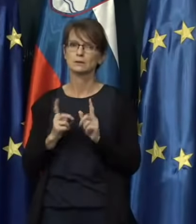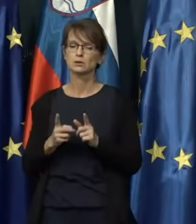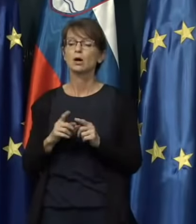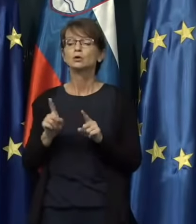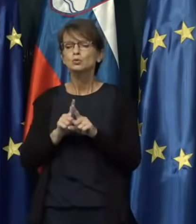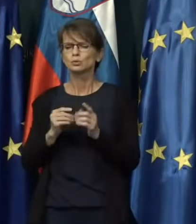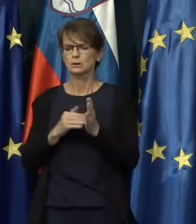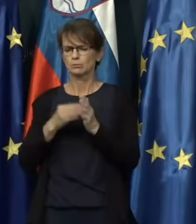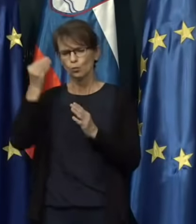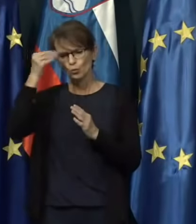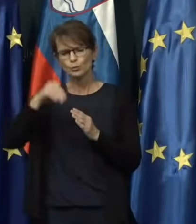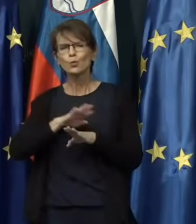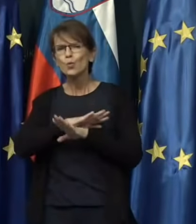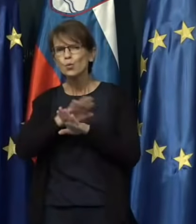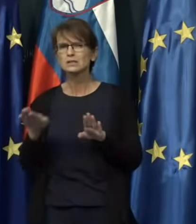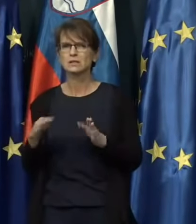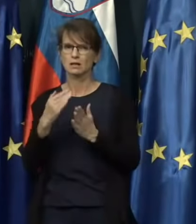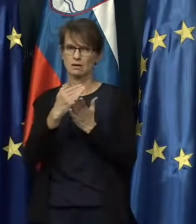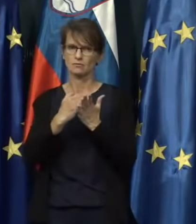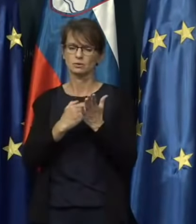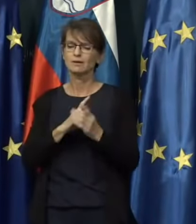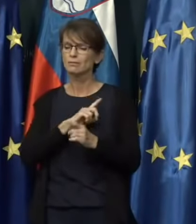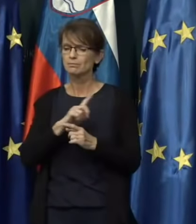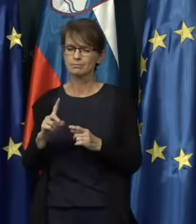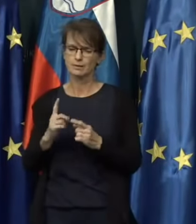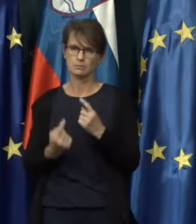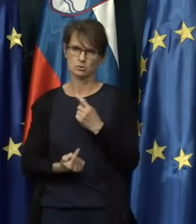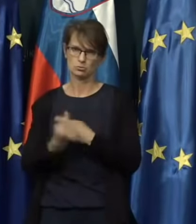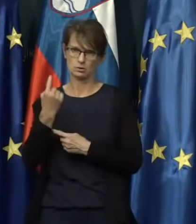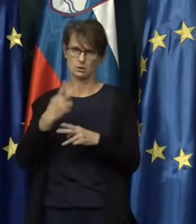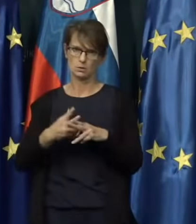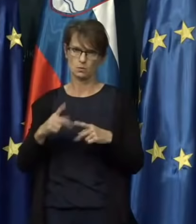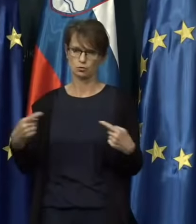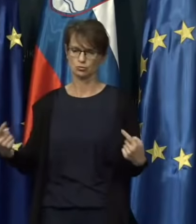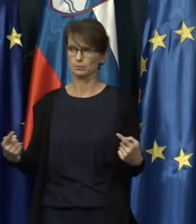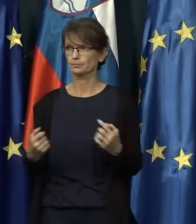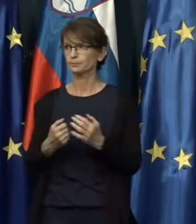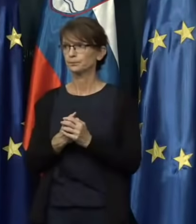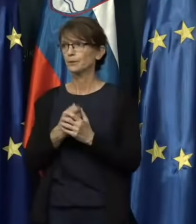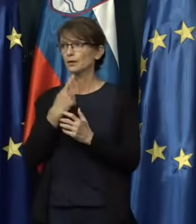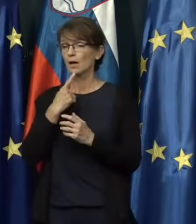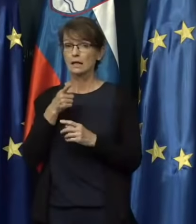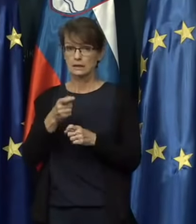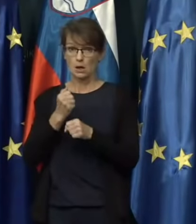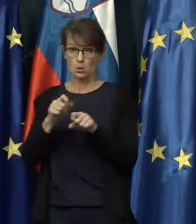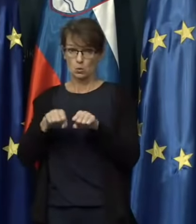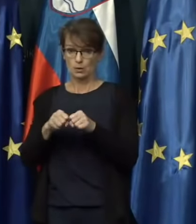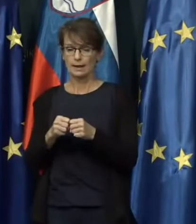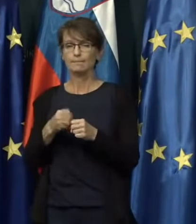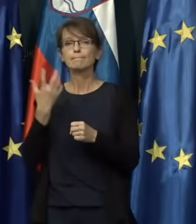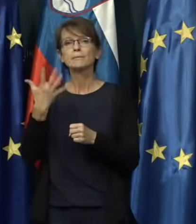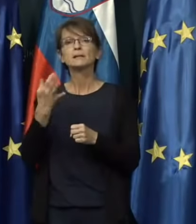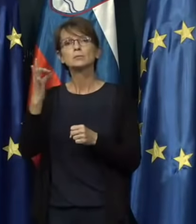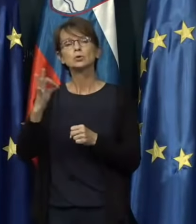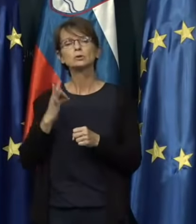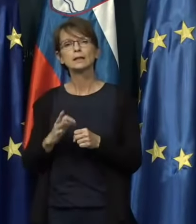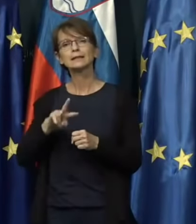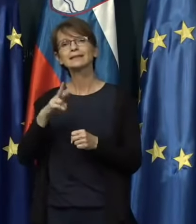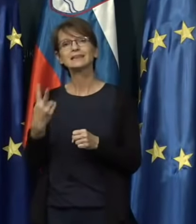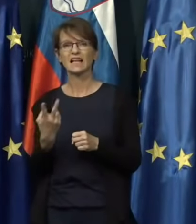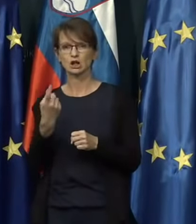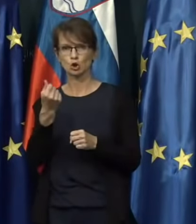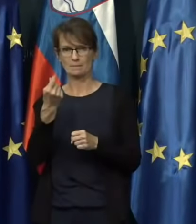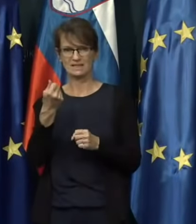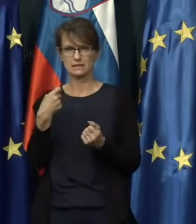navodila, da dejansko ne bi prihajalo do okušbo. Ta okrep, to 50% nadomestilo, velja v